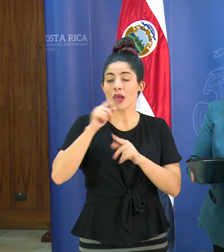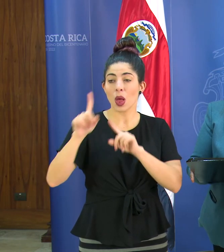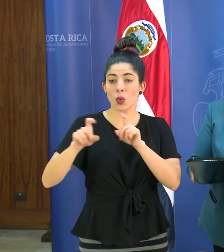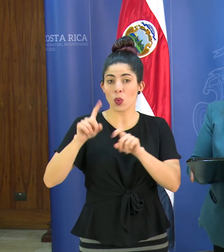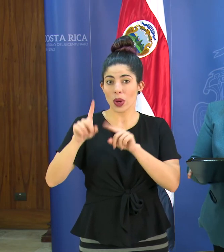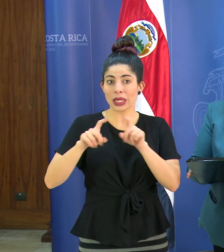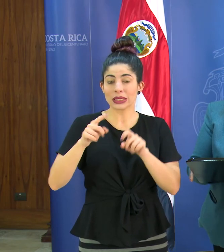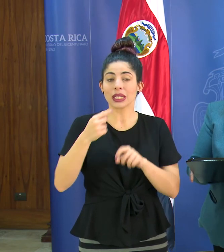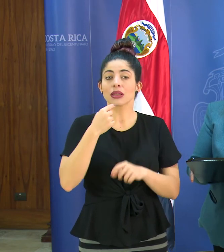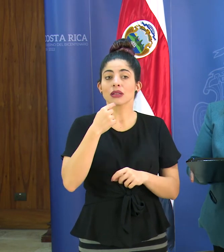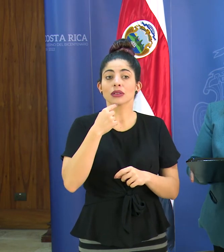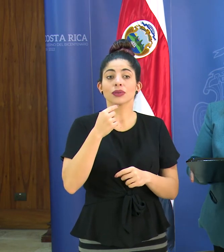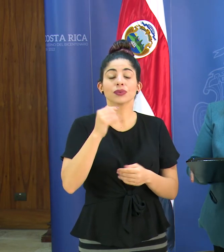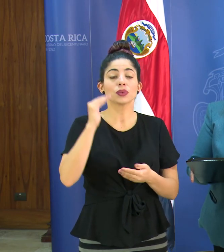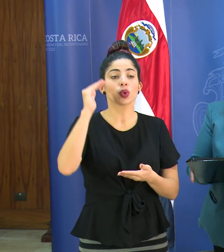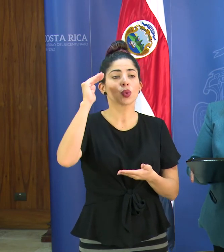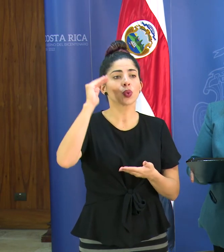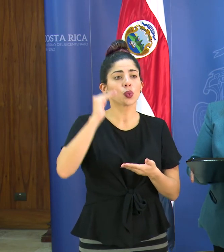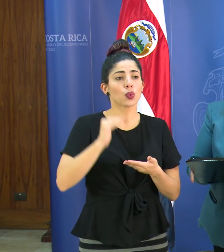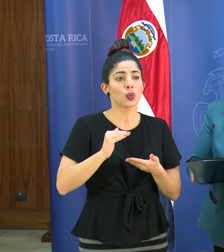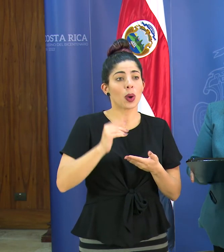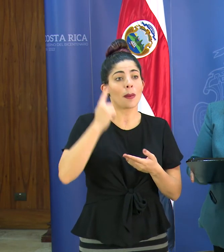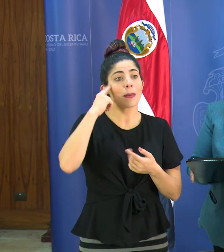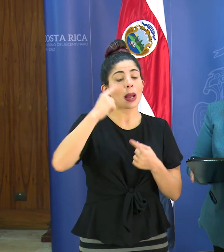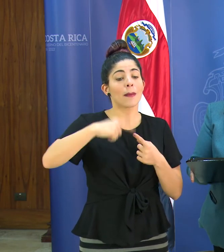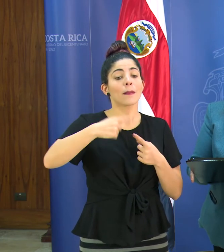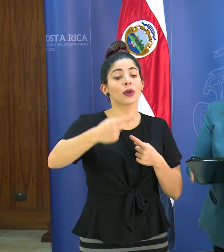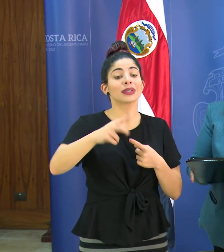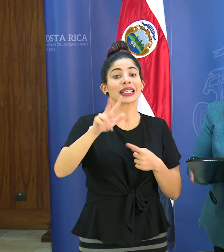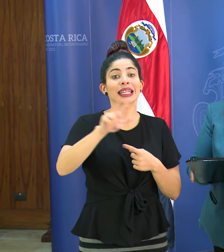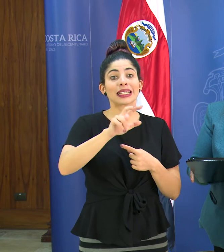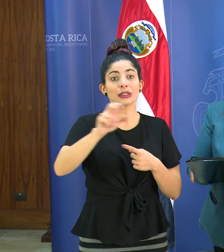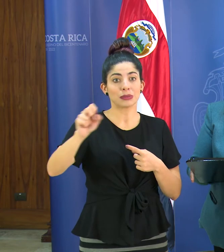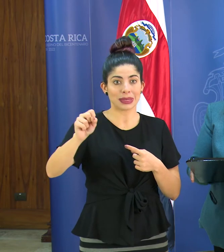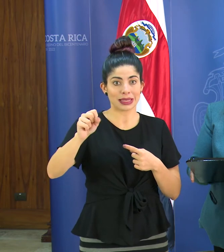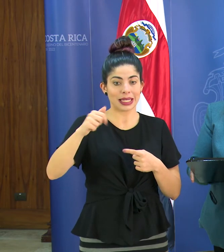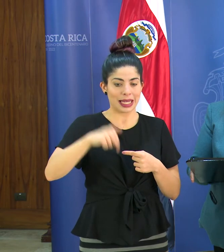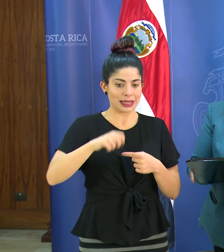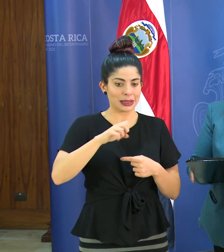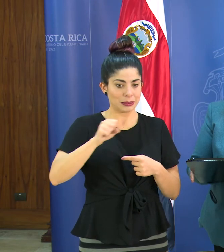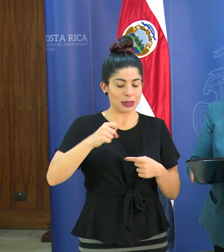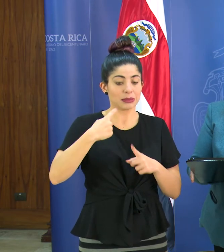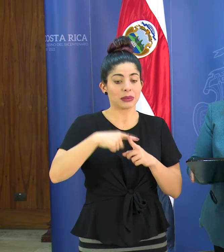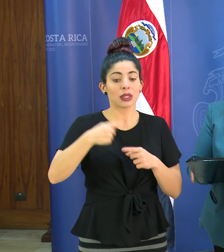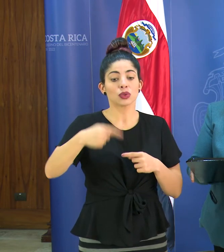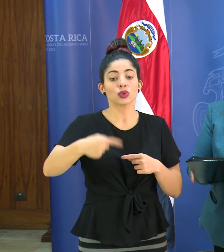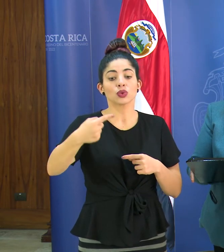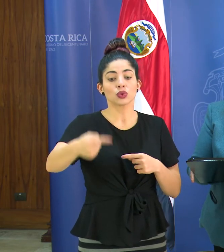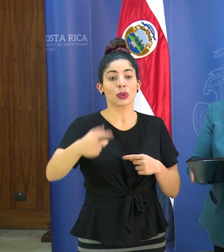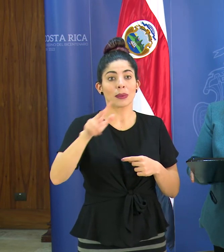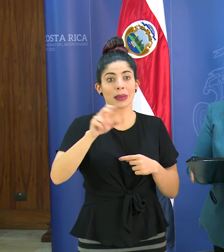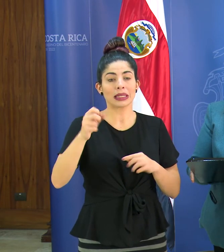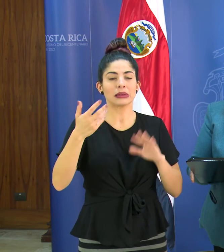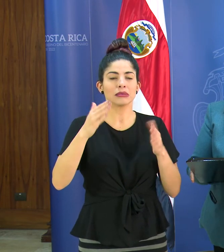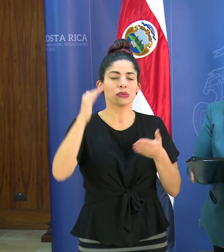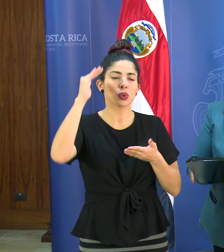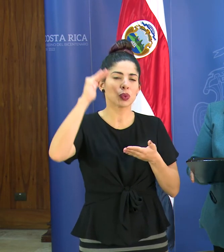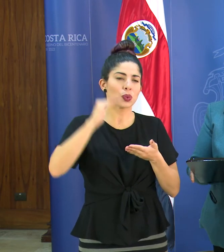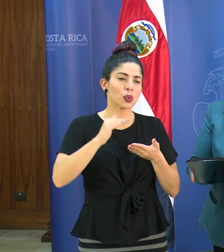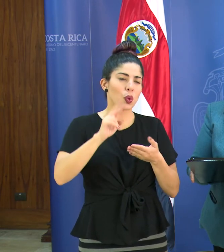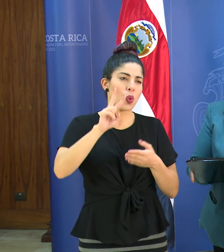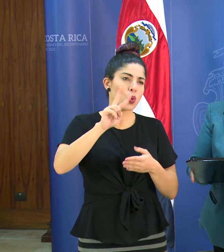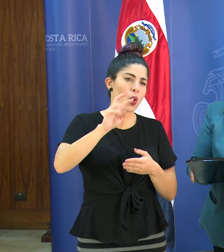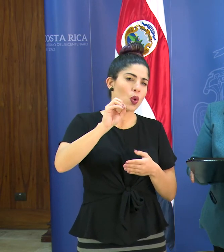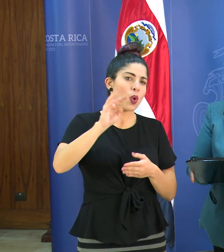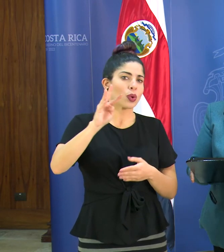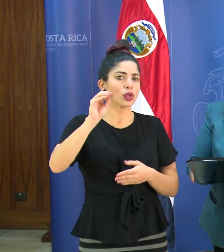es que la disminución para los próximos tres meses incluyendo este mes es entre dos y